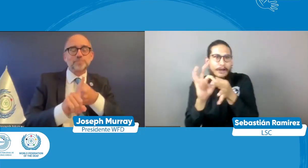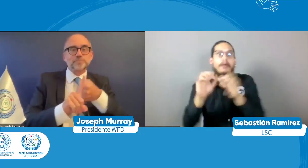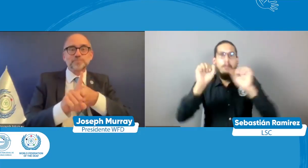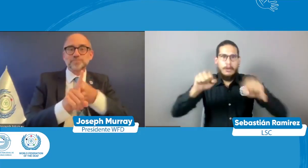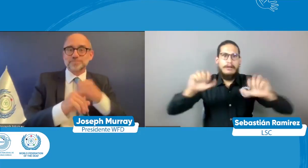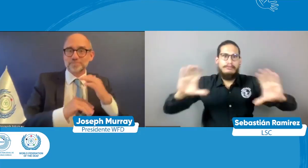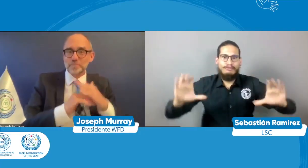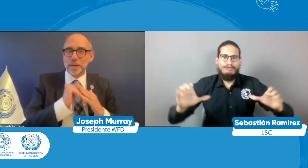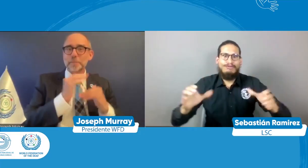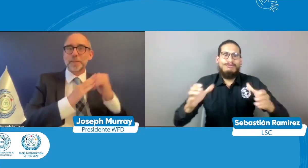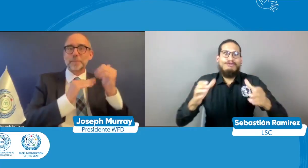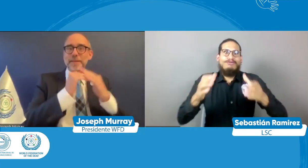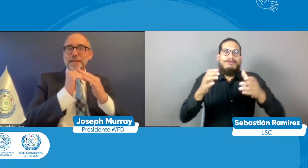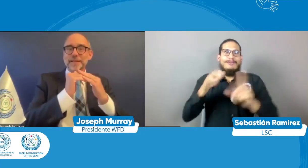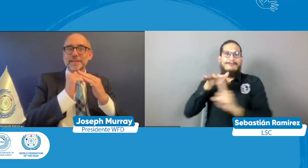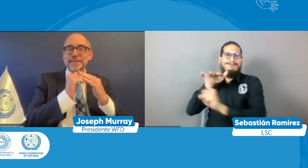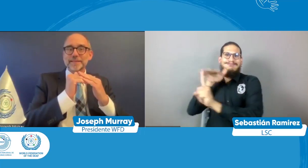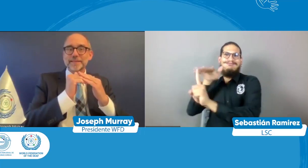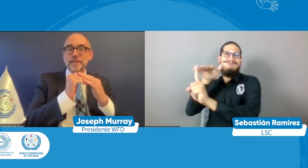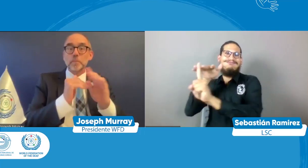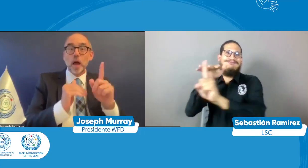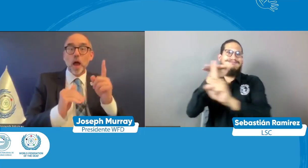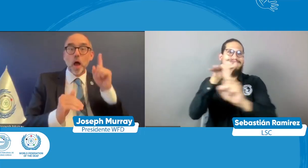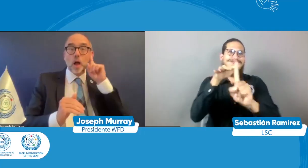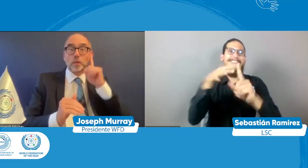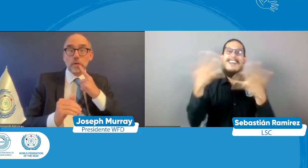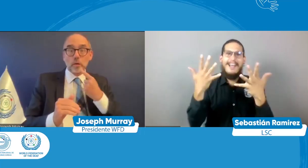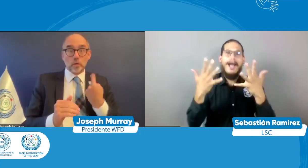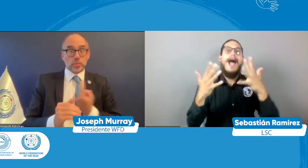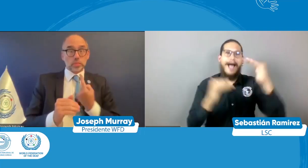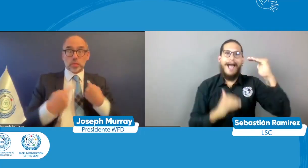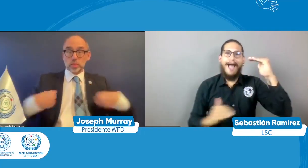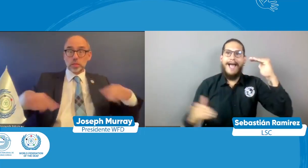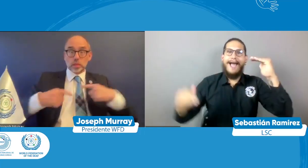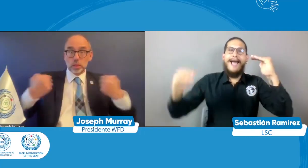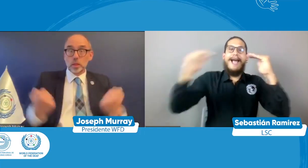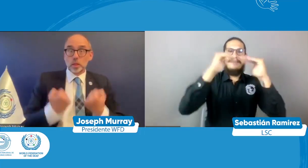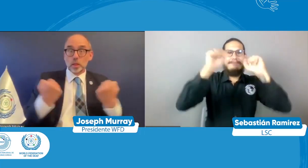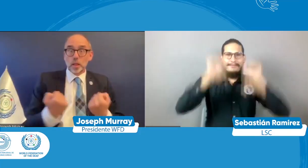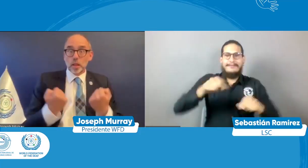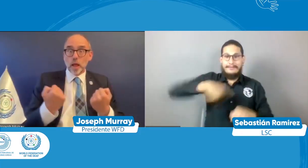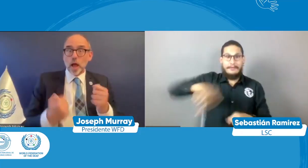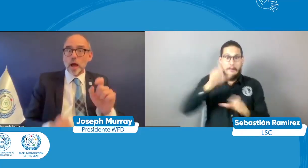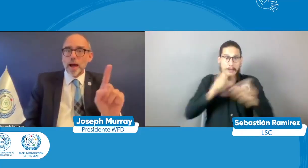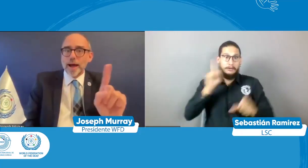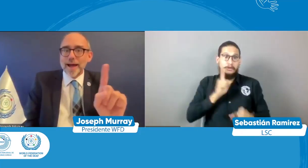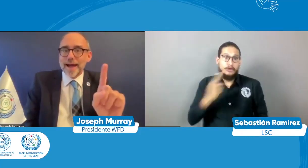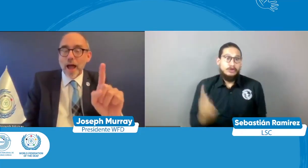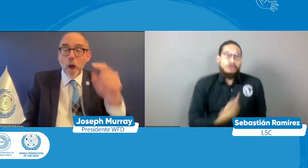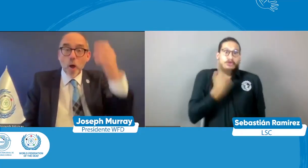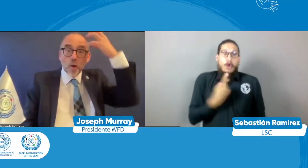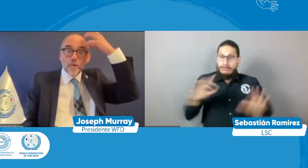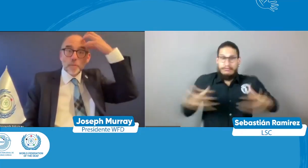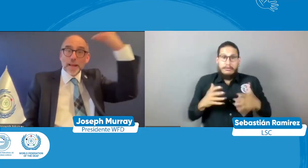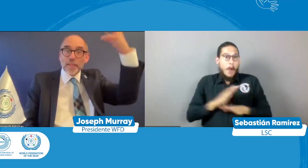las asociaciones pues efectivamente vamos a lograr construir recordemos que no es algo individual